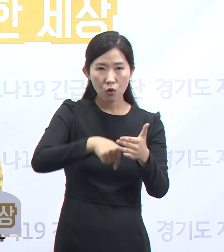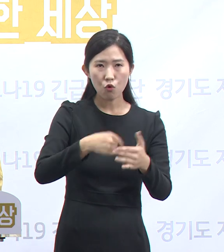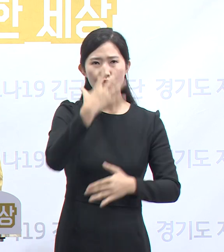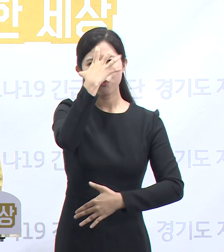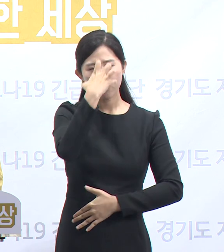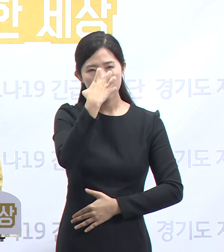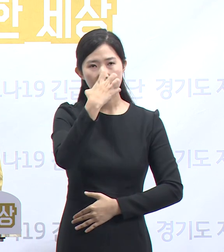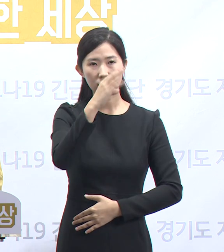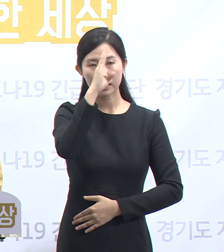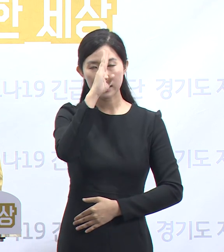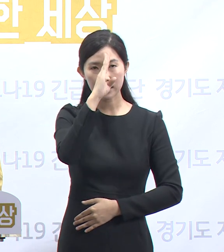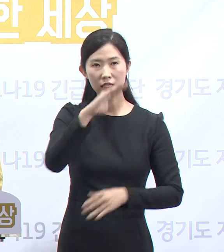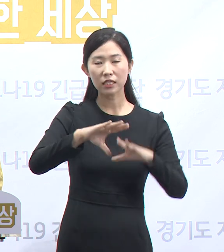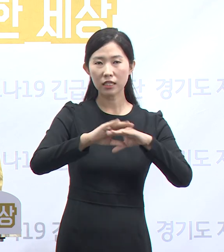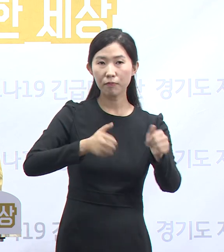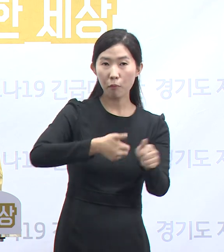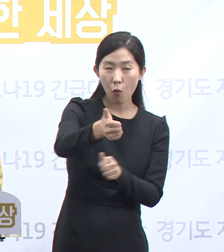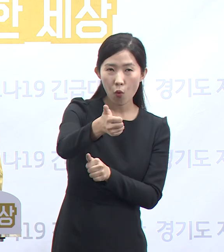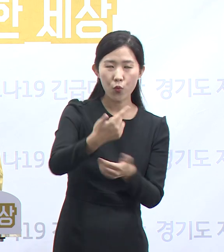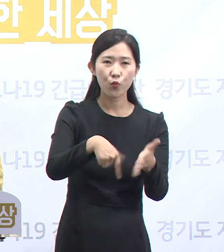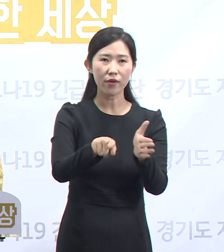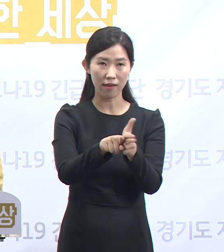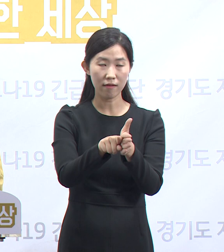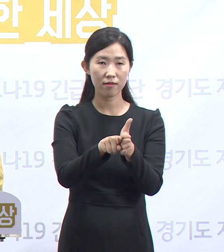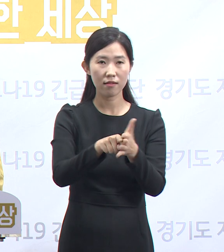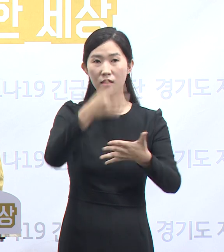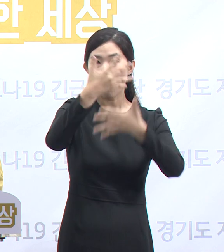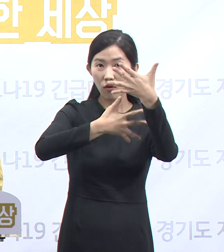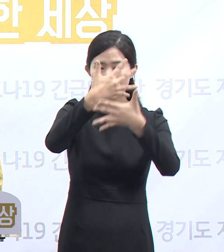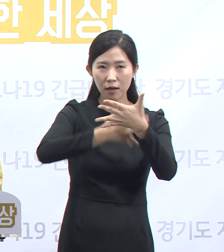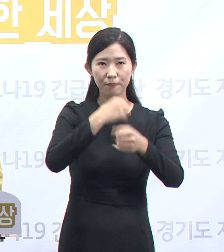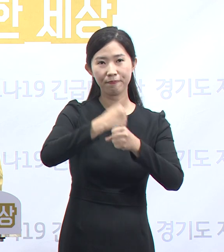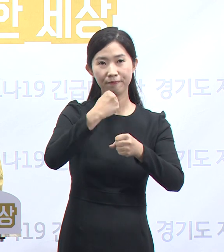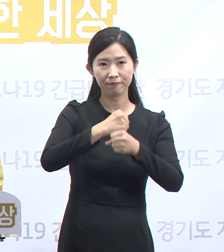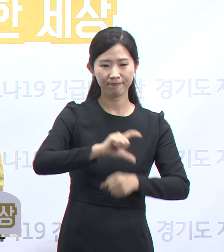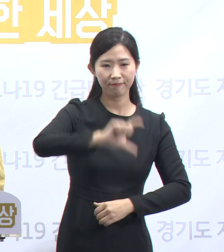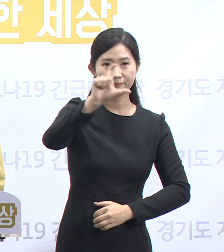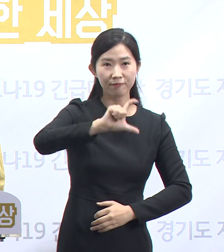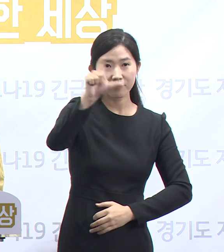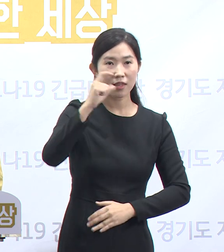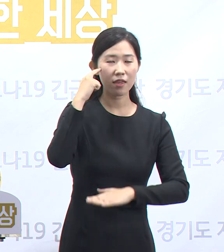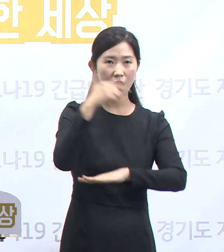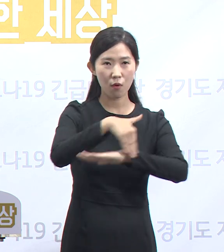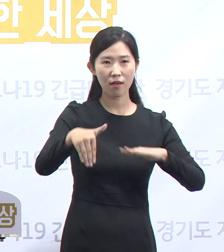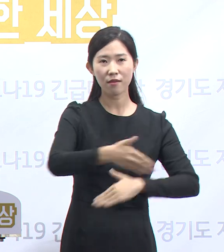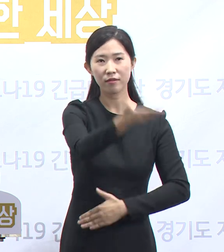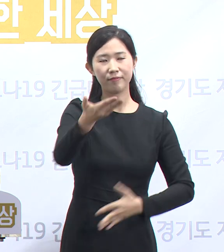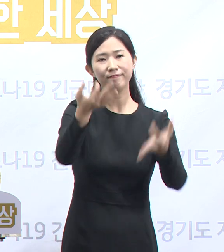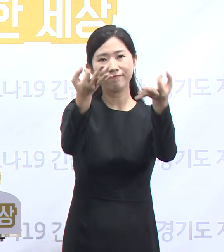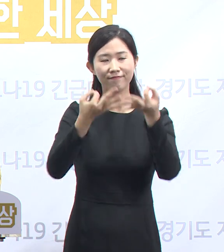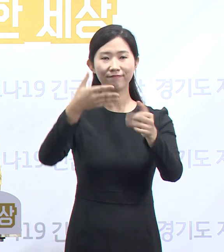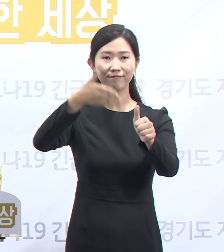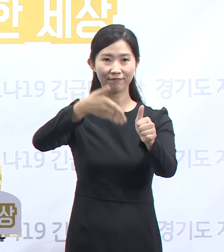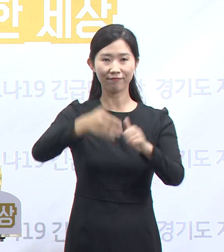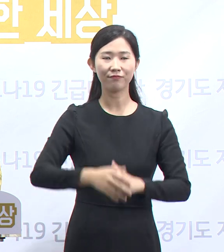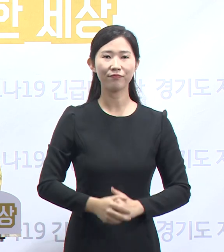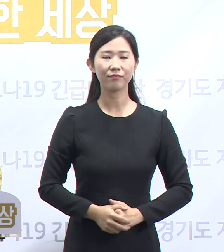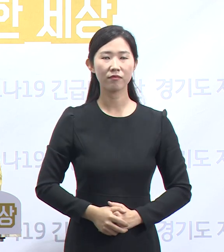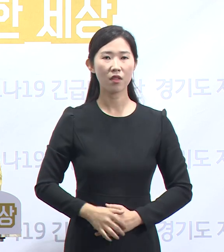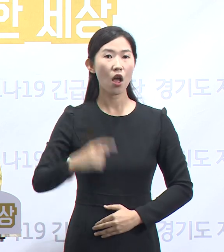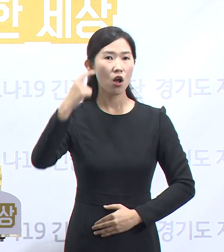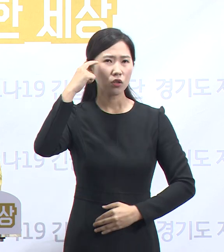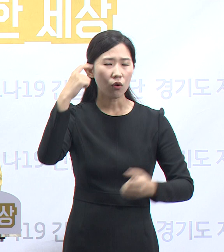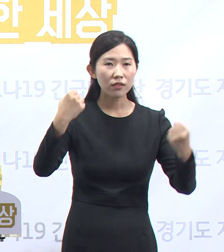극복 캠페인 프로그램 영상 콘텐츠를 순차적으로 발행할 예정이니 많이 시청해 주시기 바랍니다. 정신건강은